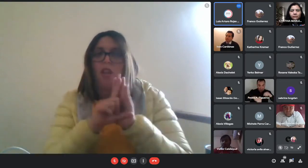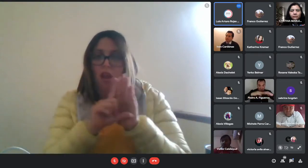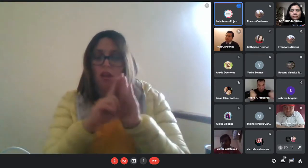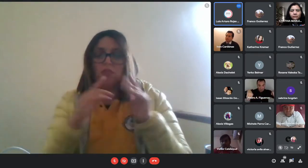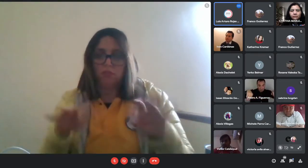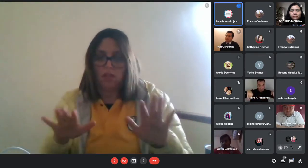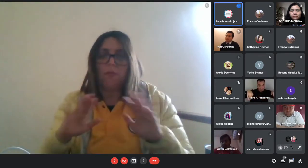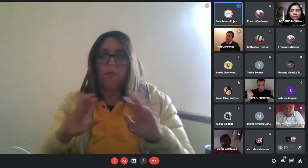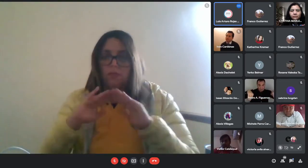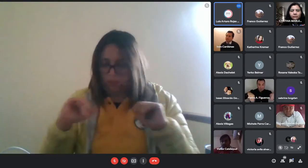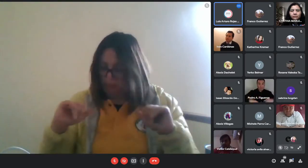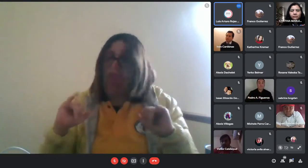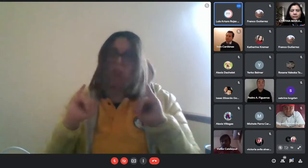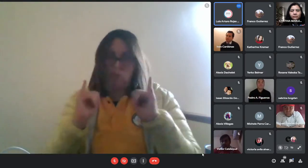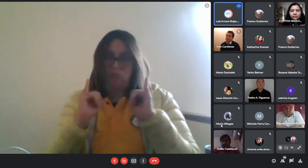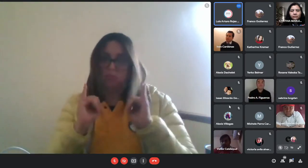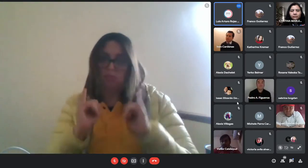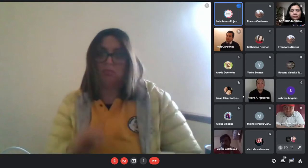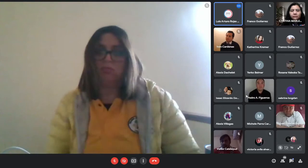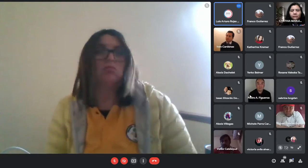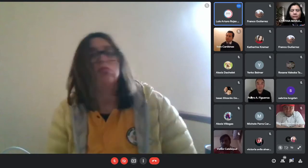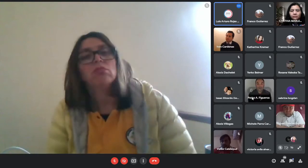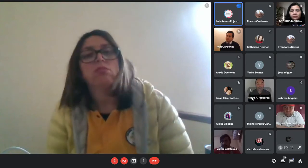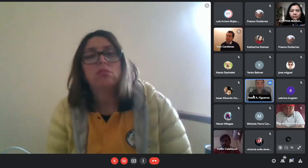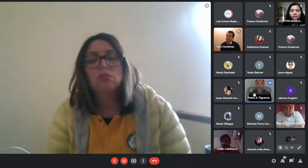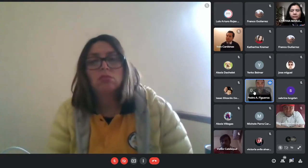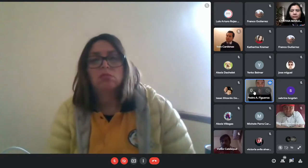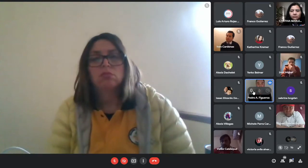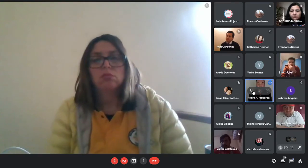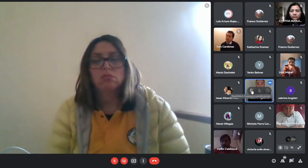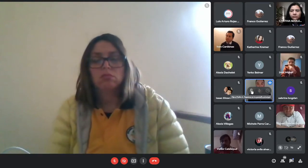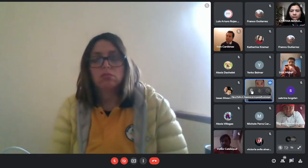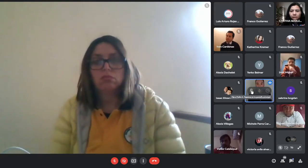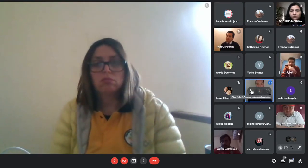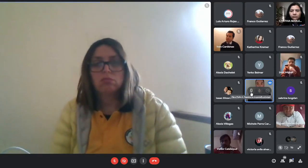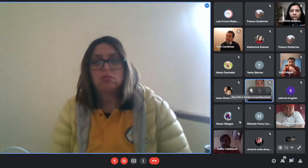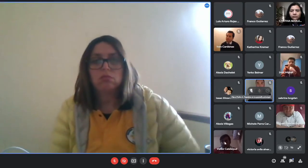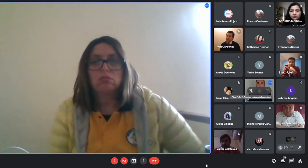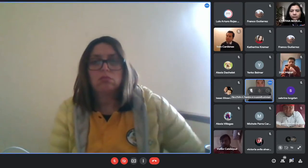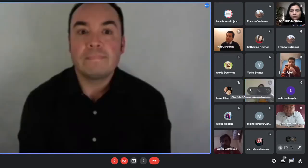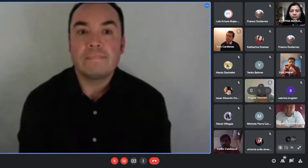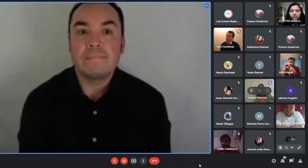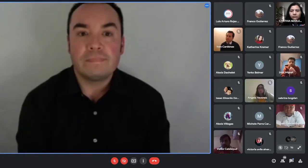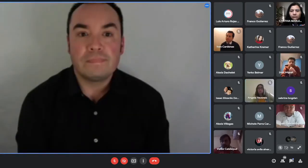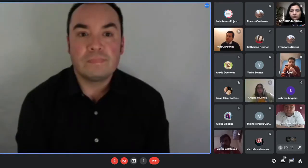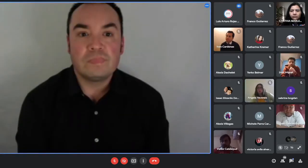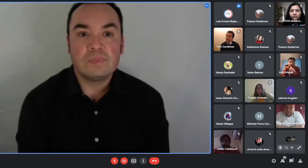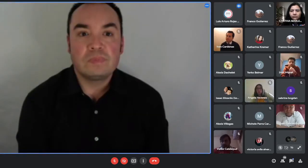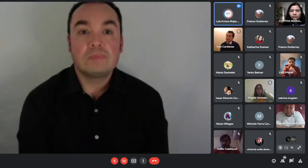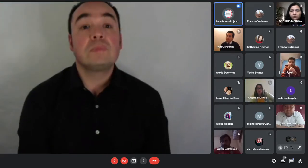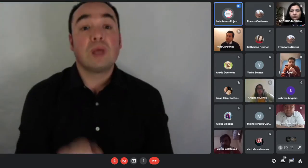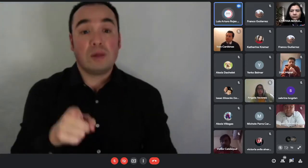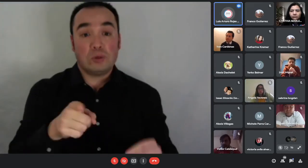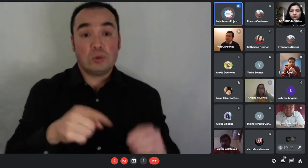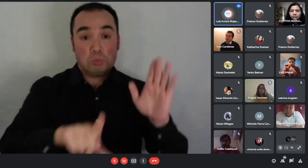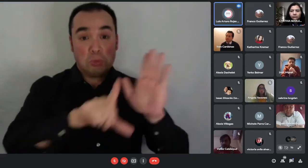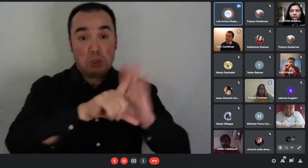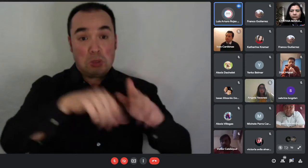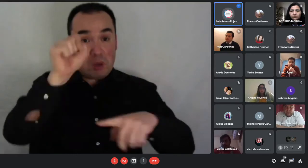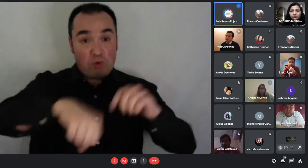dice que sí que estaría divorciada ya si está divorciada y dentro del matrimonio hubo